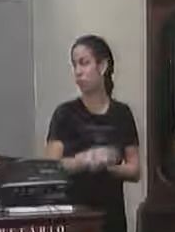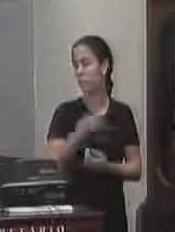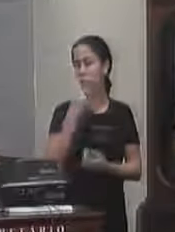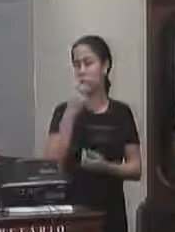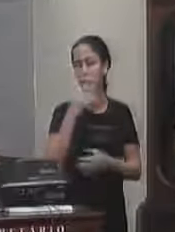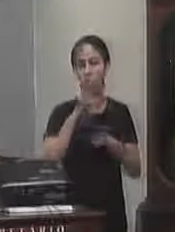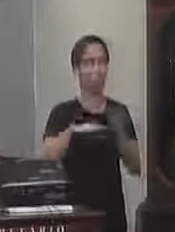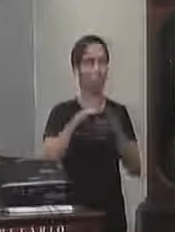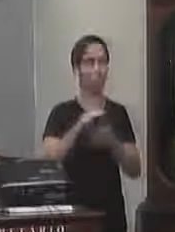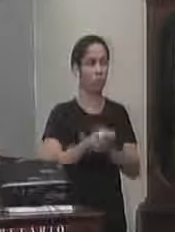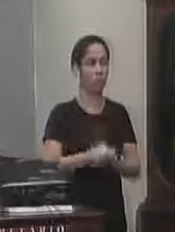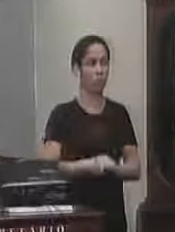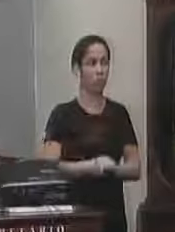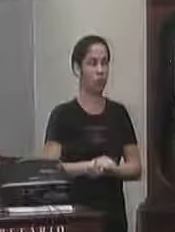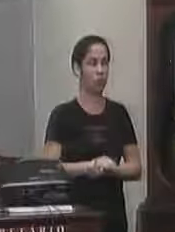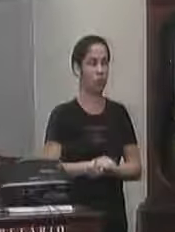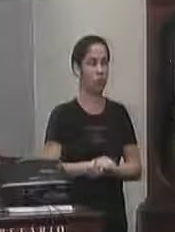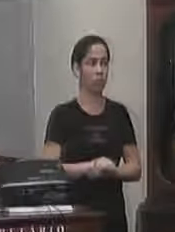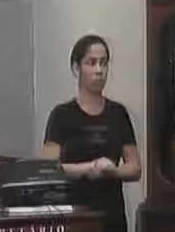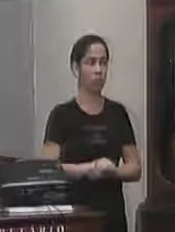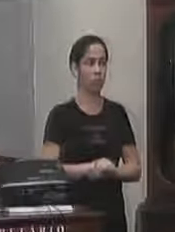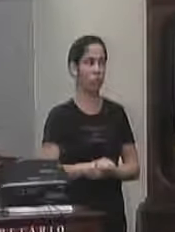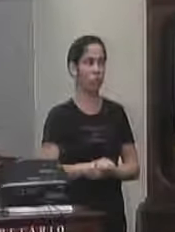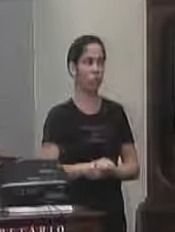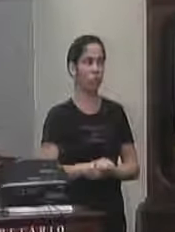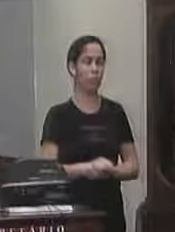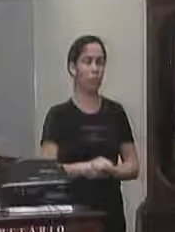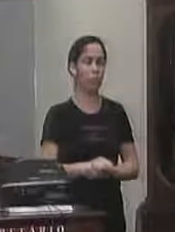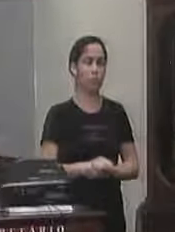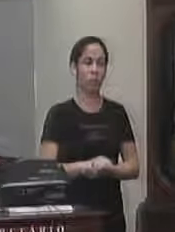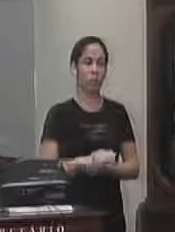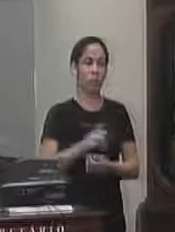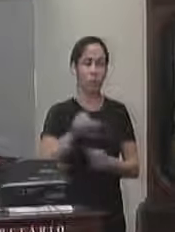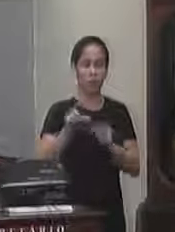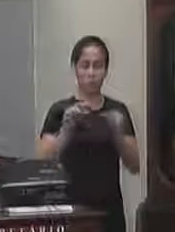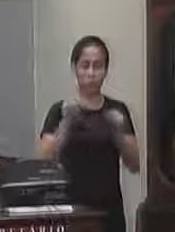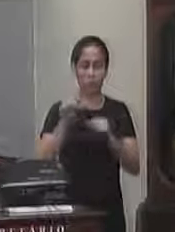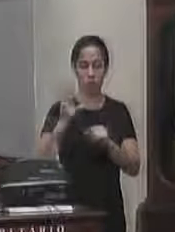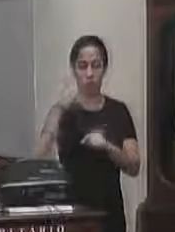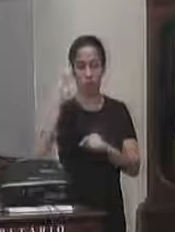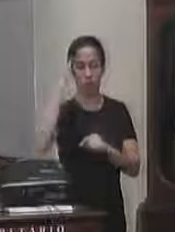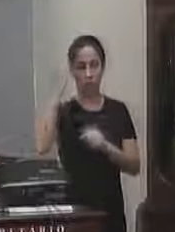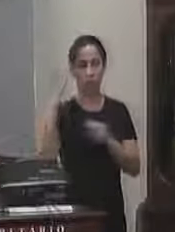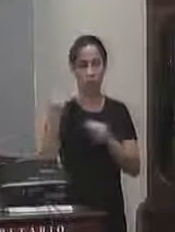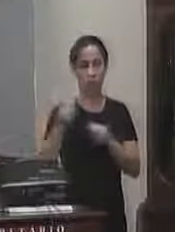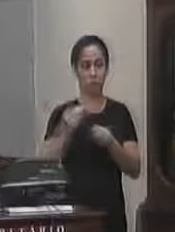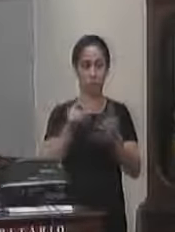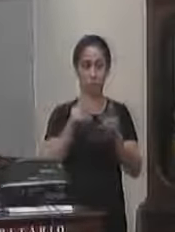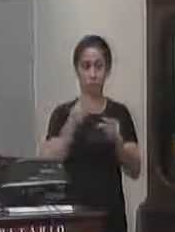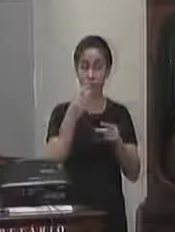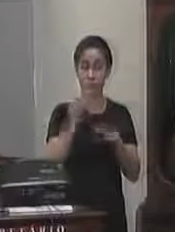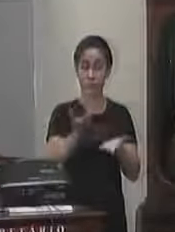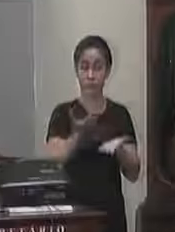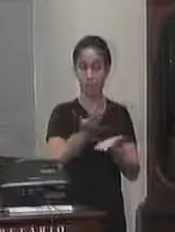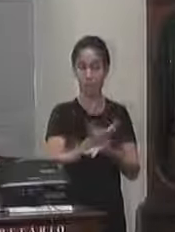alguma coisa com eles e ficou tudo decidido naquele momento da seguinte maneira